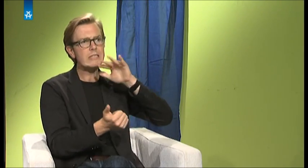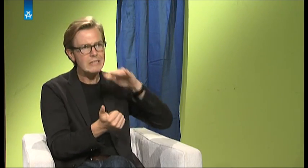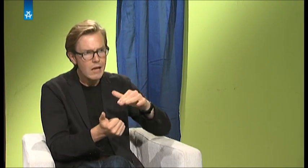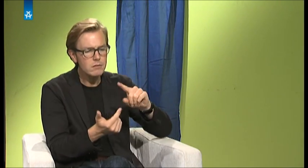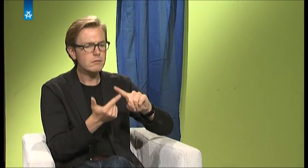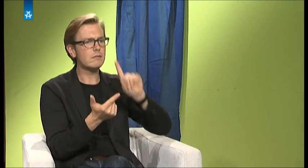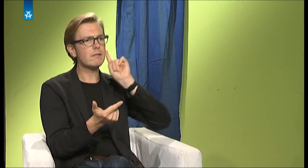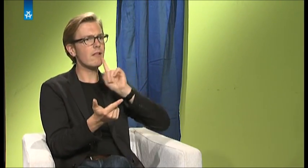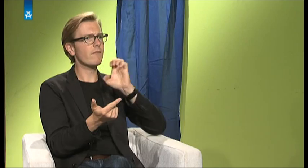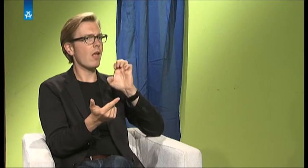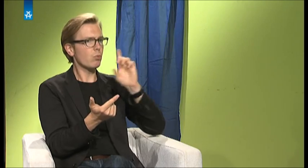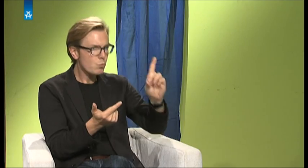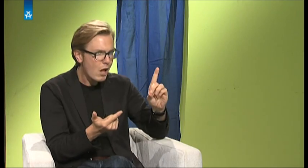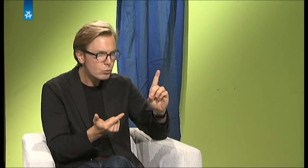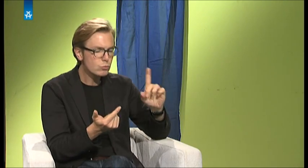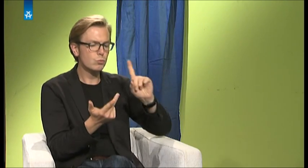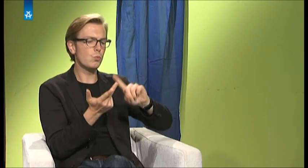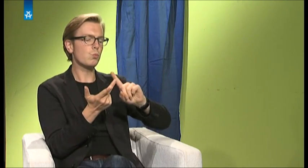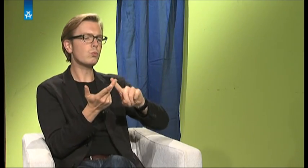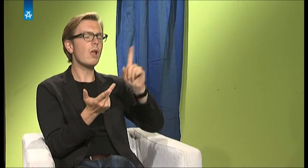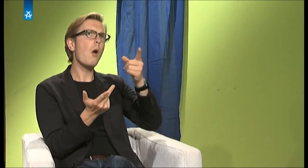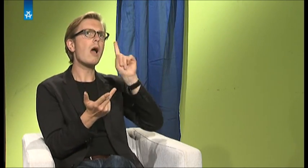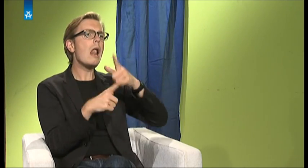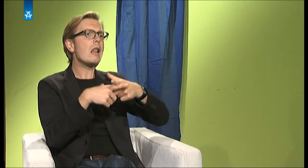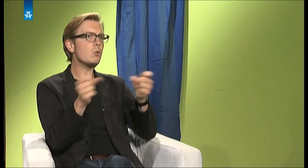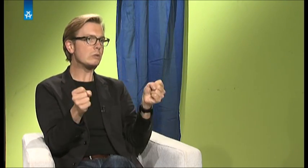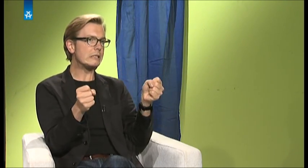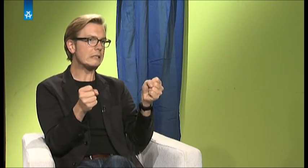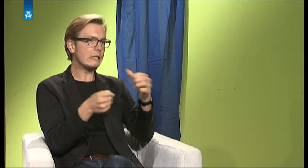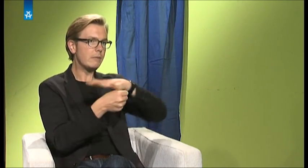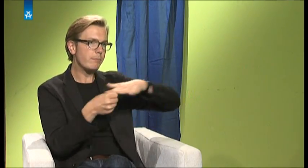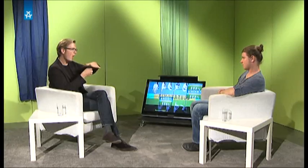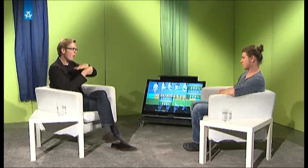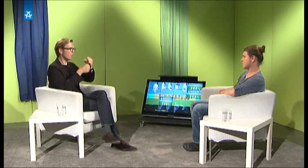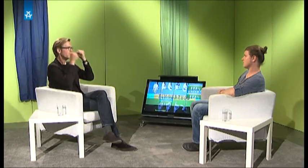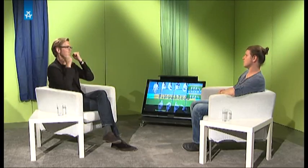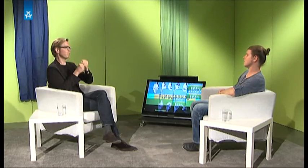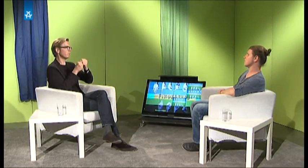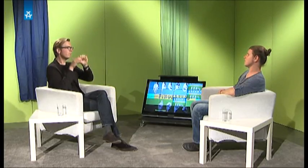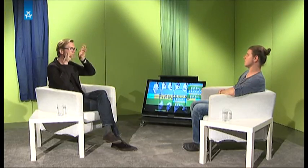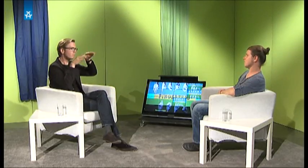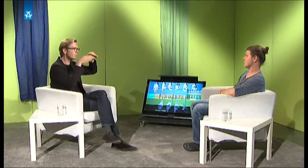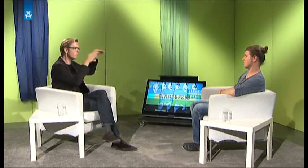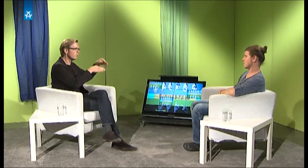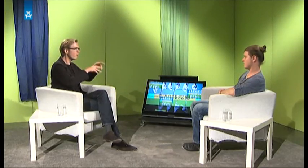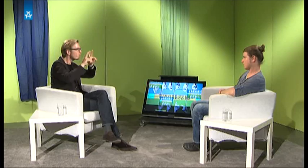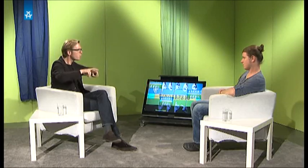und auch Linguistik. Das waren so die drei Schwerpunkte, in denen geforscht wurde. Also welche Dinge sind